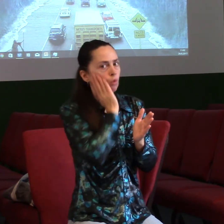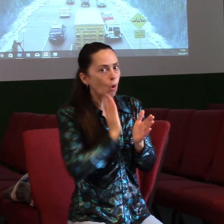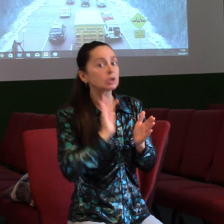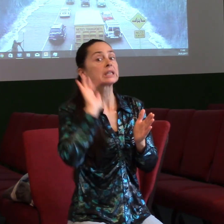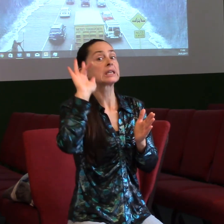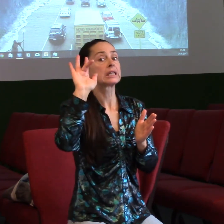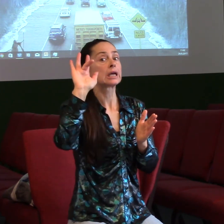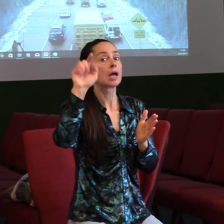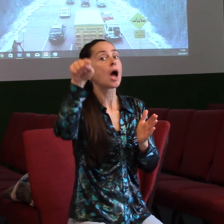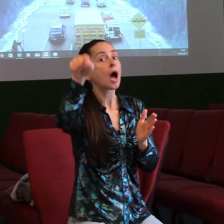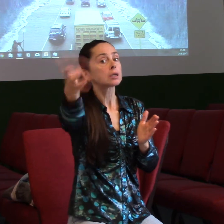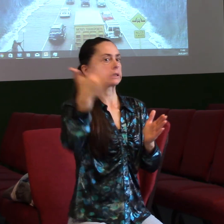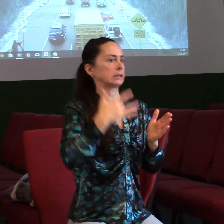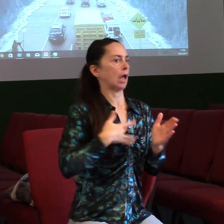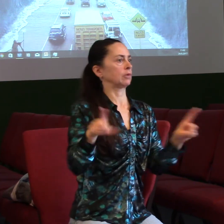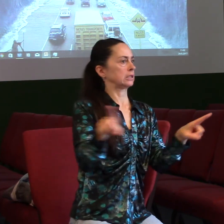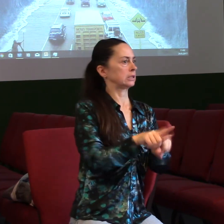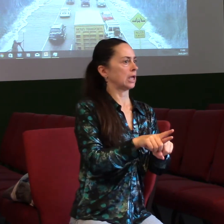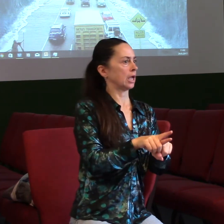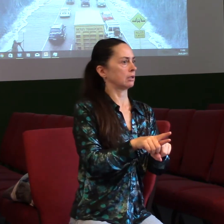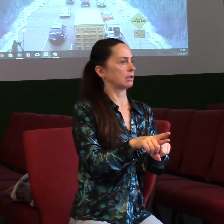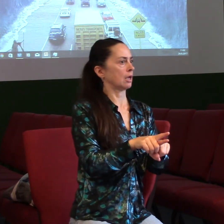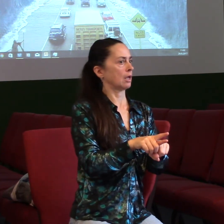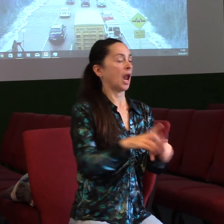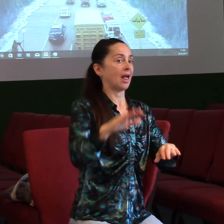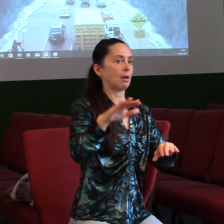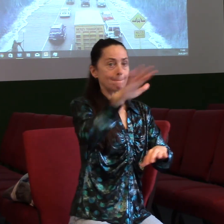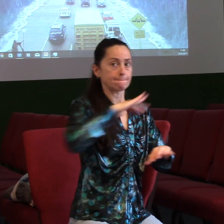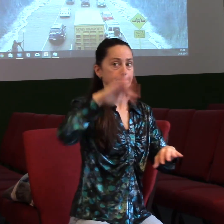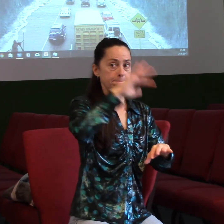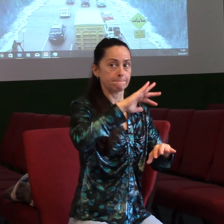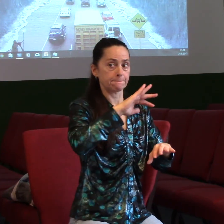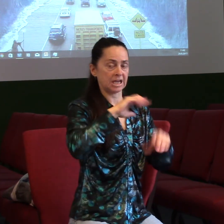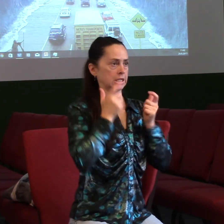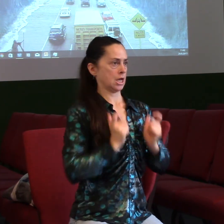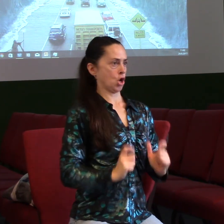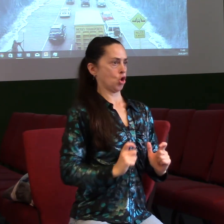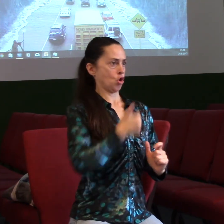Ale už takhle najednou přestáváme přemýšlet, proč jsme jedno tělo. Přece ruka neříká furtnoze,